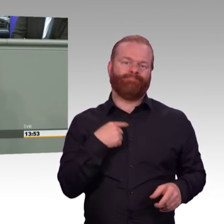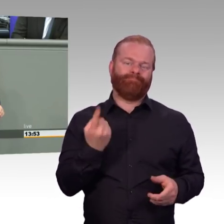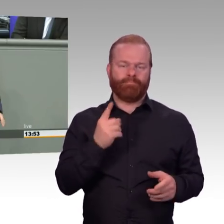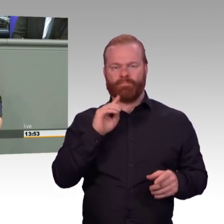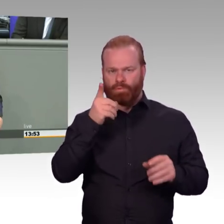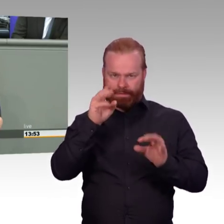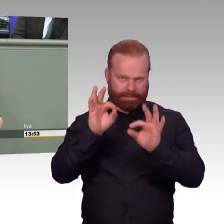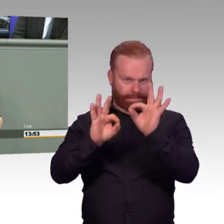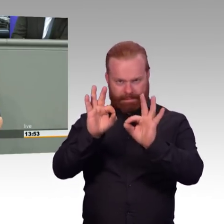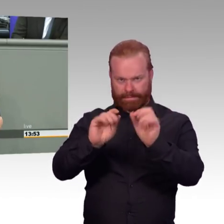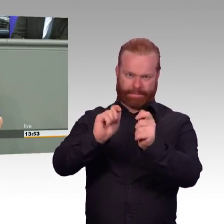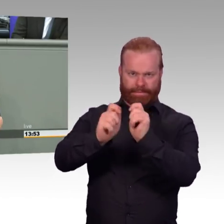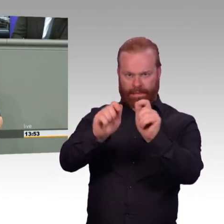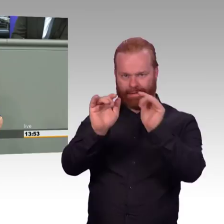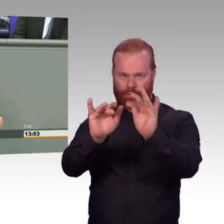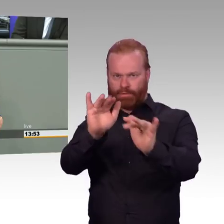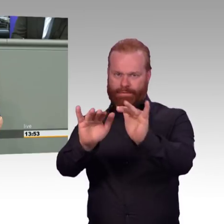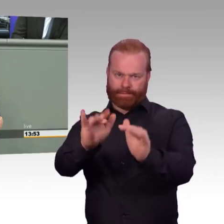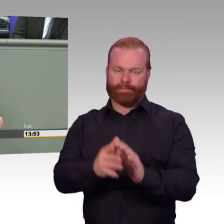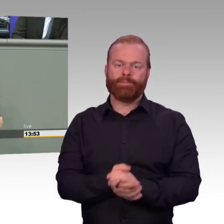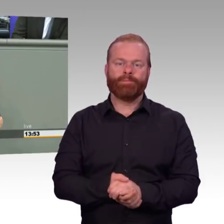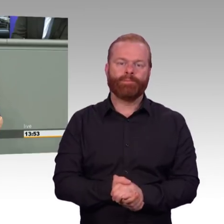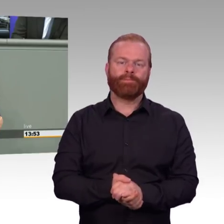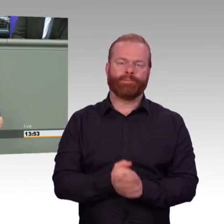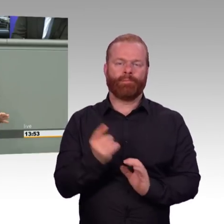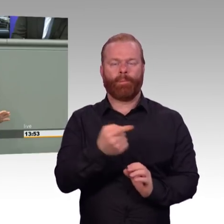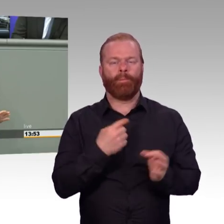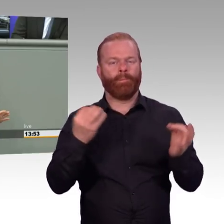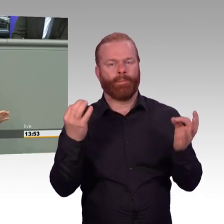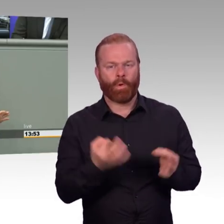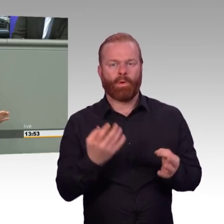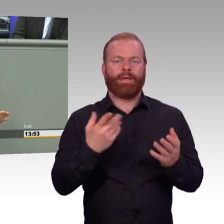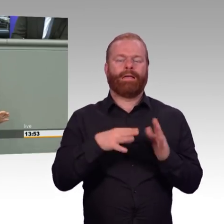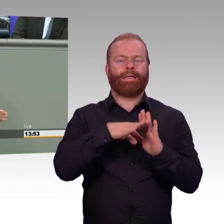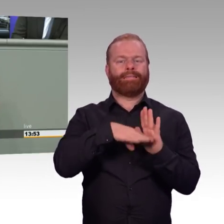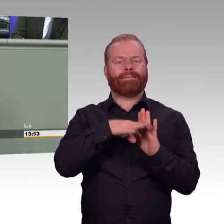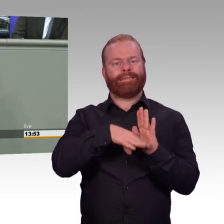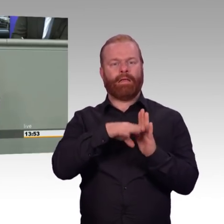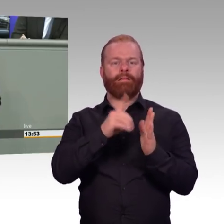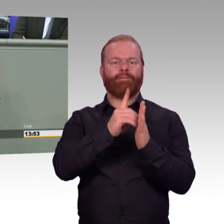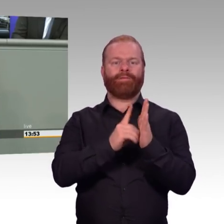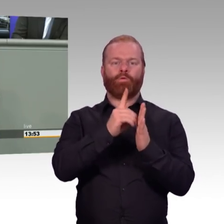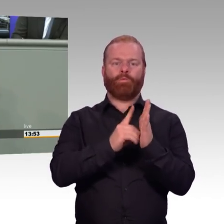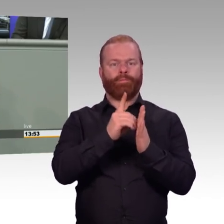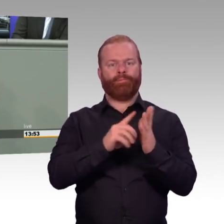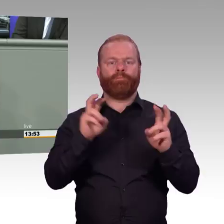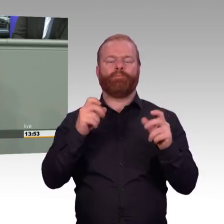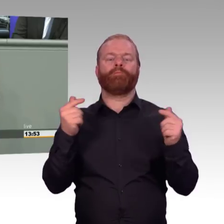weitestgehend alle europäischen Länder aus der Kohle aus. Und deshalb müssen wir auch auf europäischer Ebene das Thema der